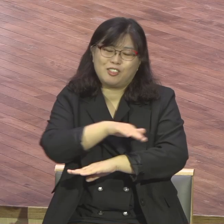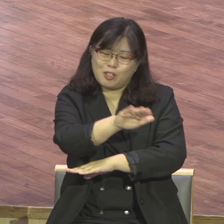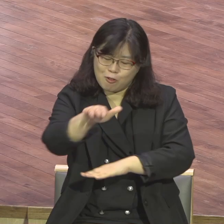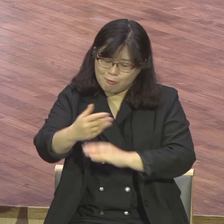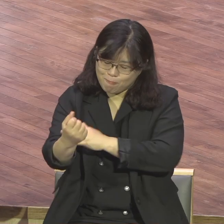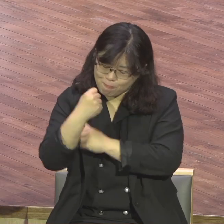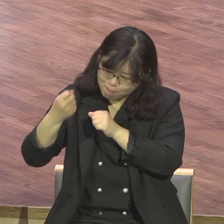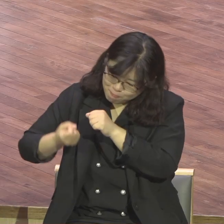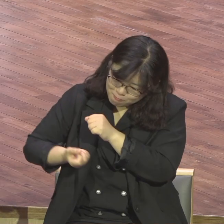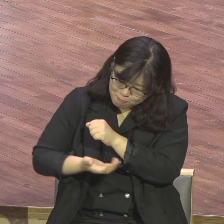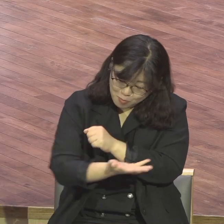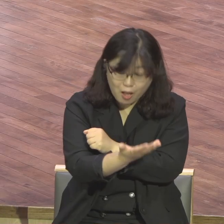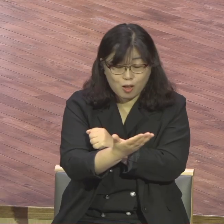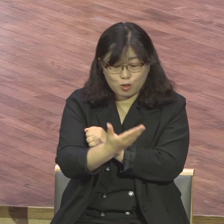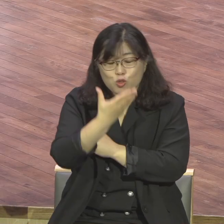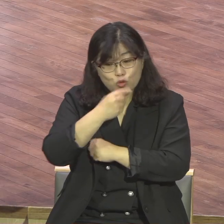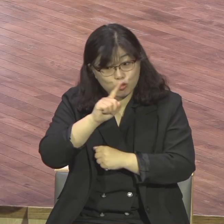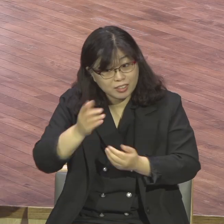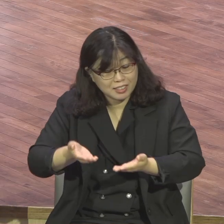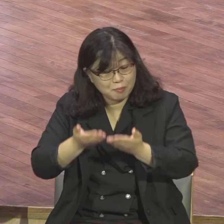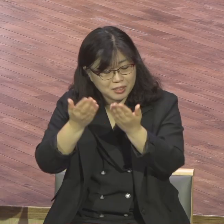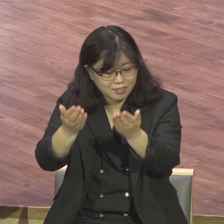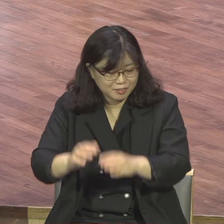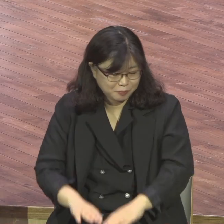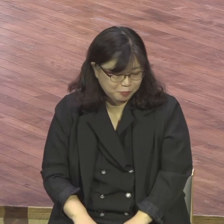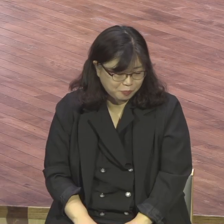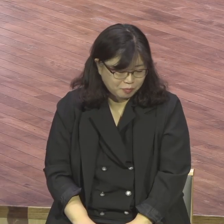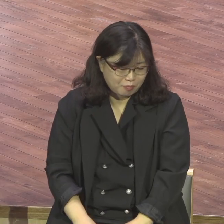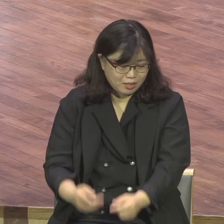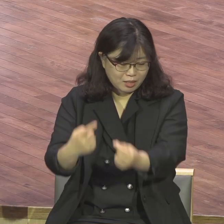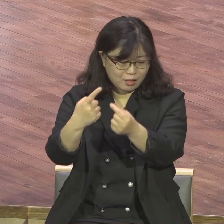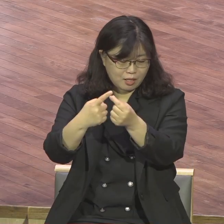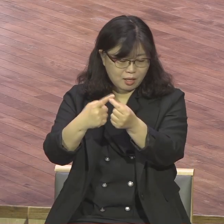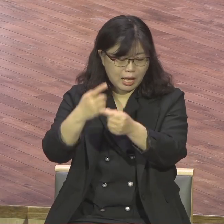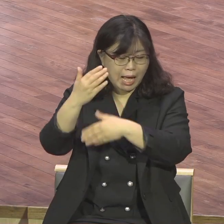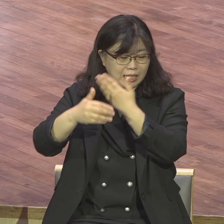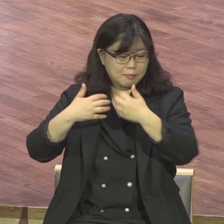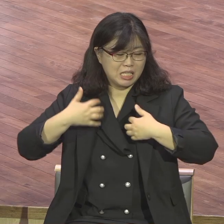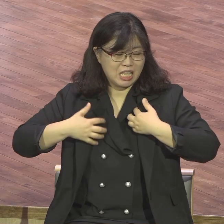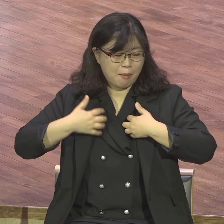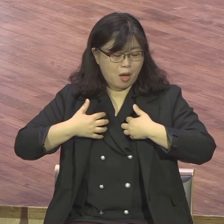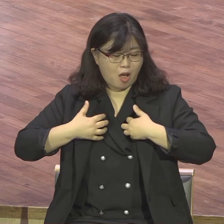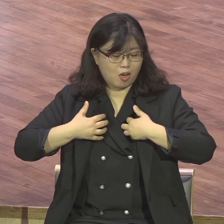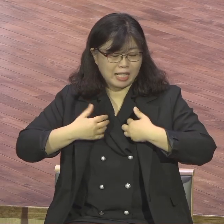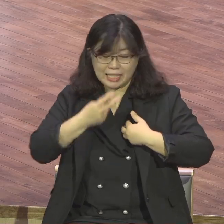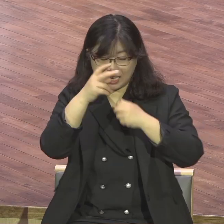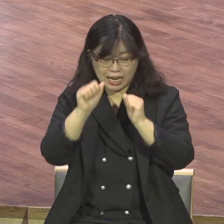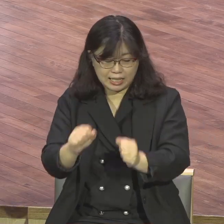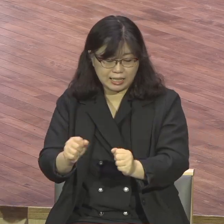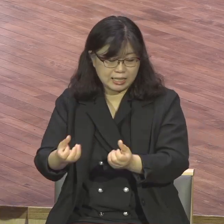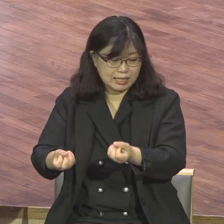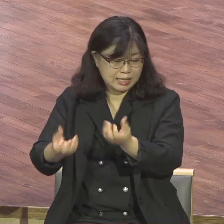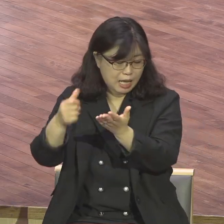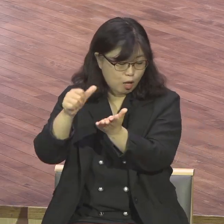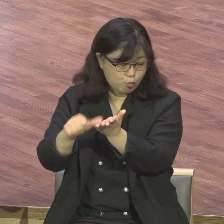하나님이 기뻐하시는 산재물입니다 1절입니다 그러므로 형제들아 내가 하나님의 모든